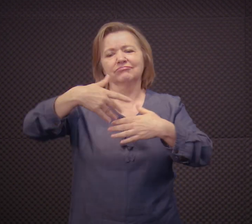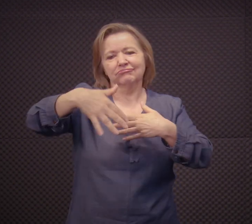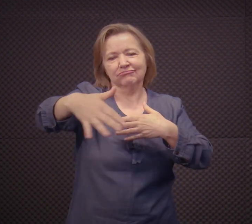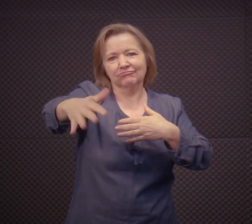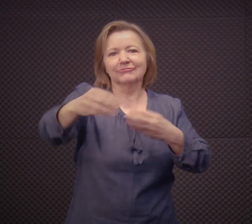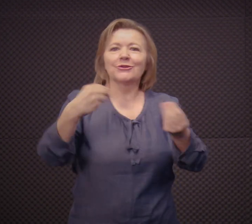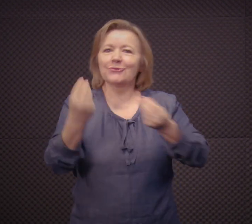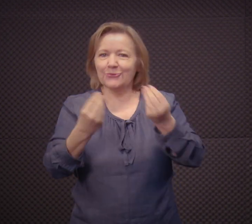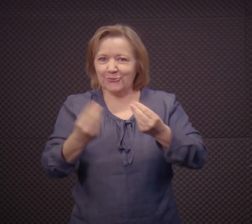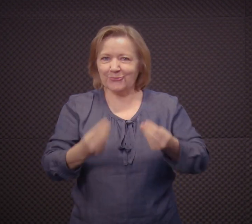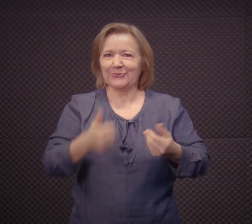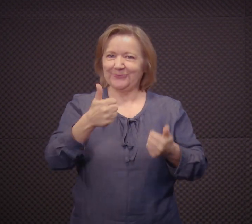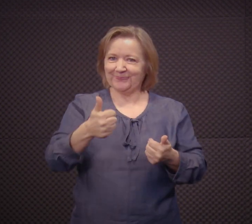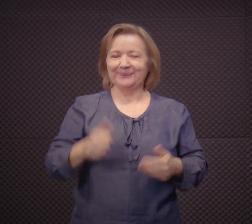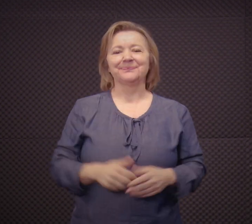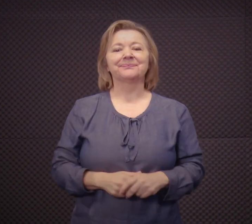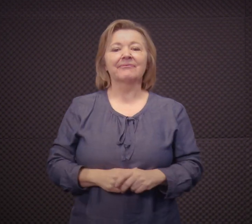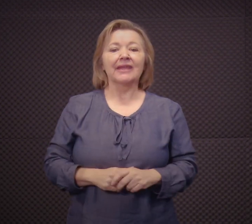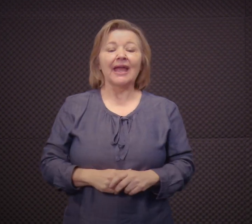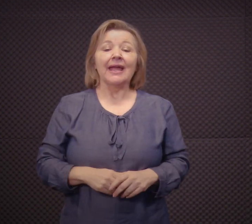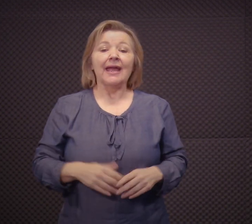os vídeos, todo o material que nós vamos utilizar.